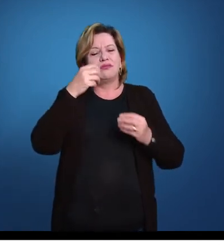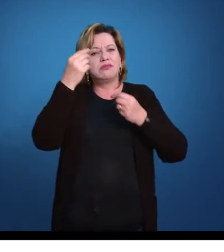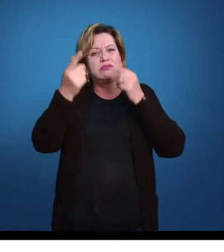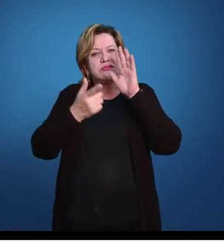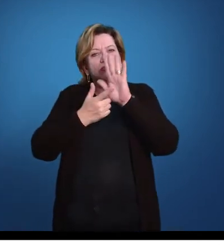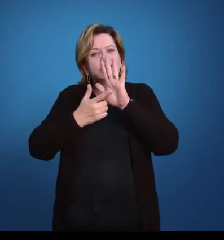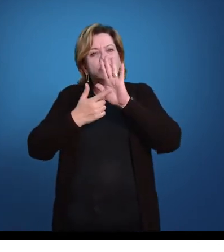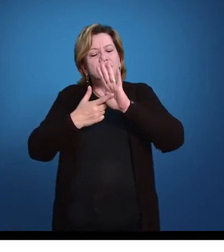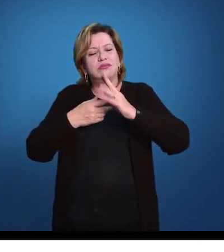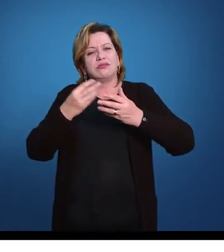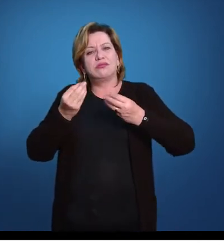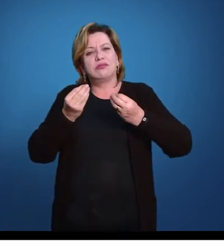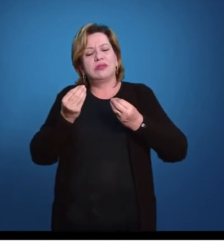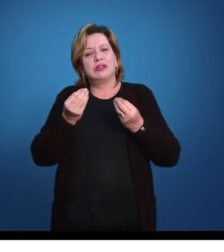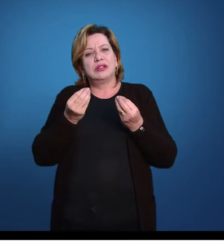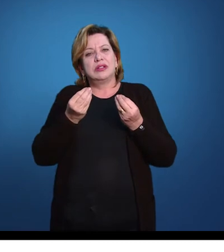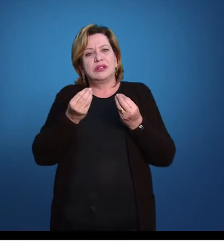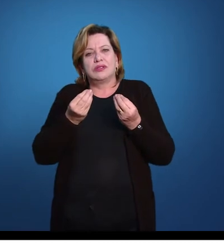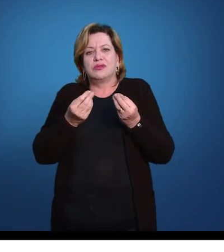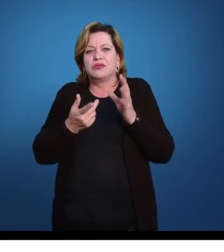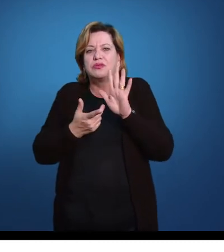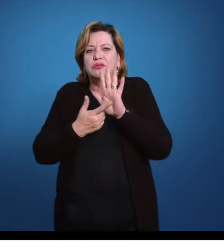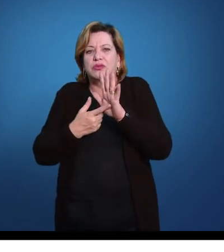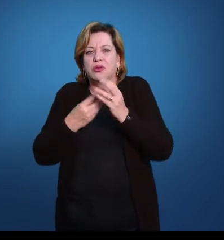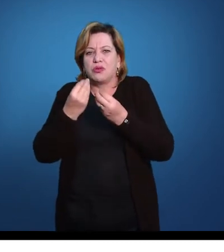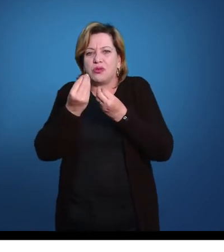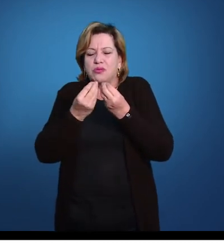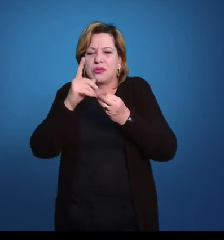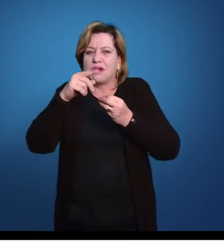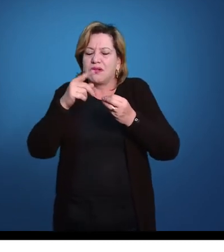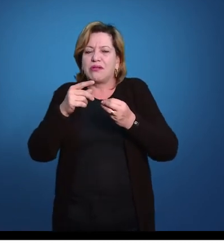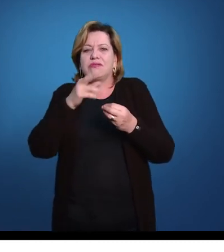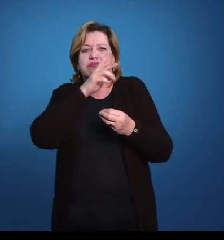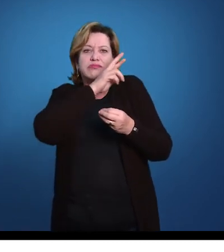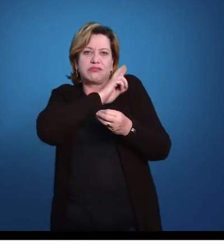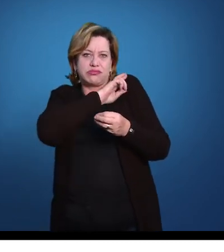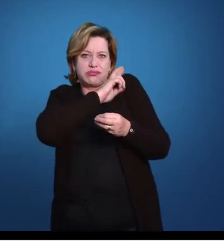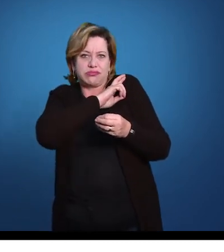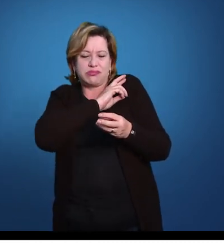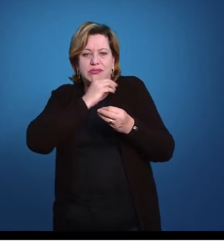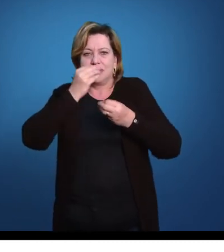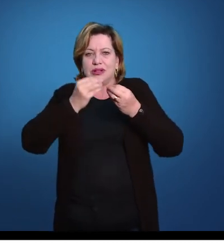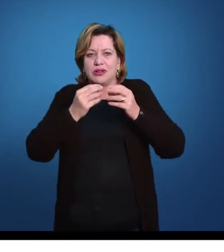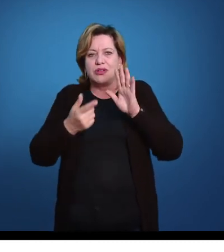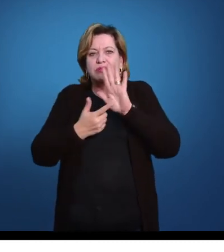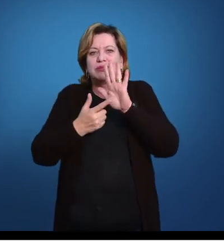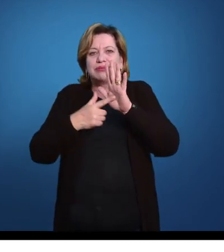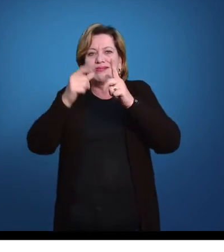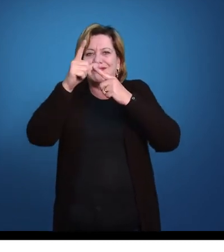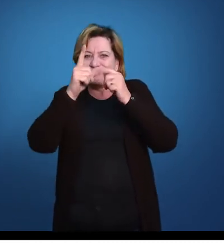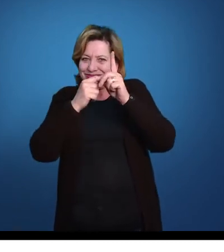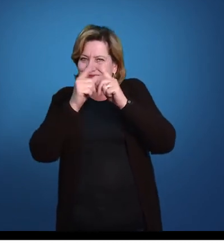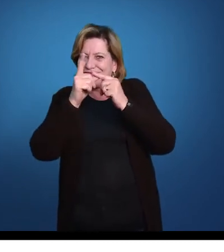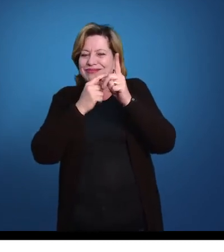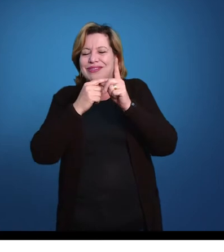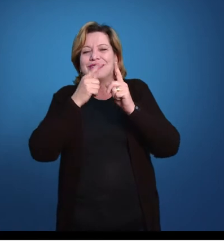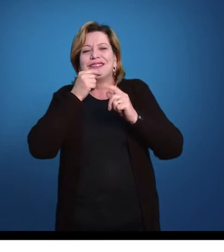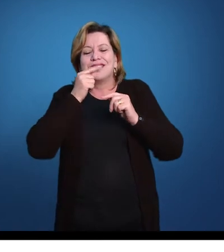equinodermos, ele desempenha várias funções, eu vou usar a estrela então para falar sobre ele, e depois a gente vai